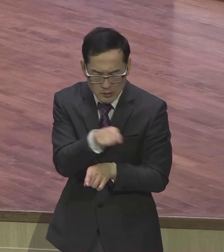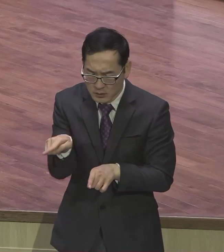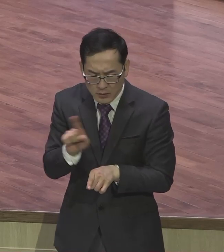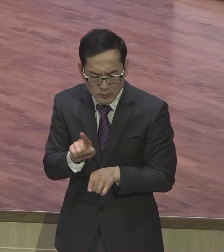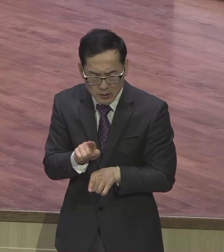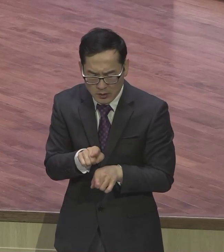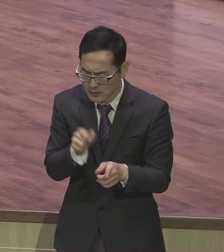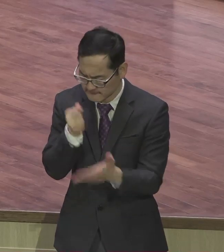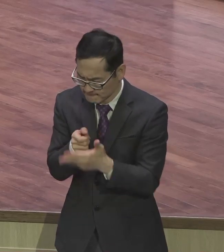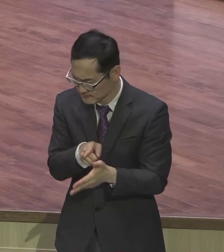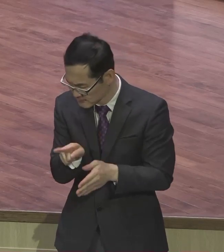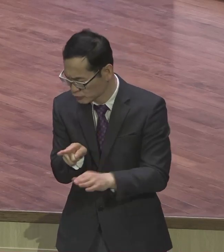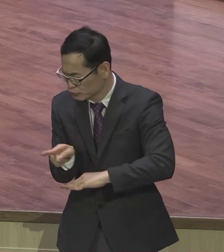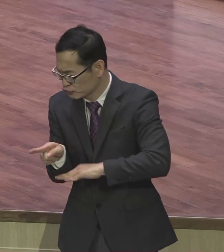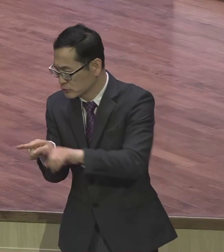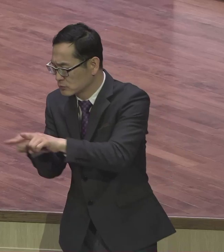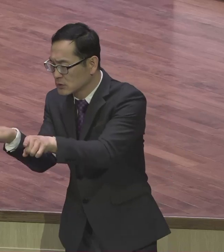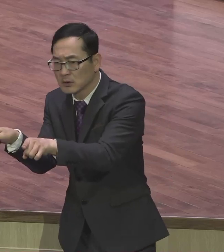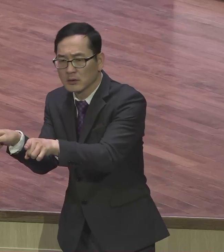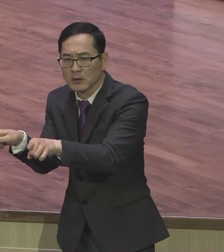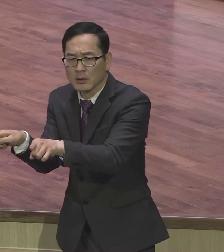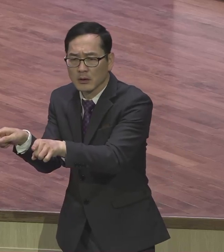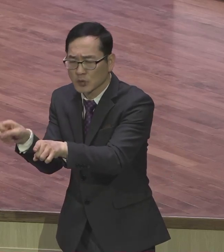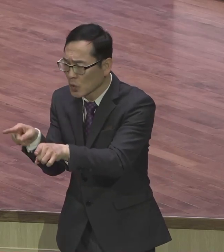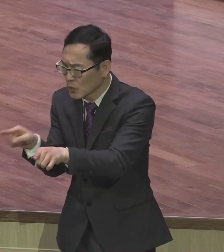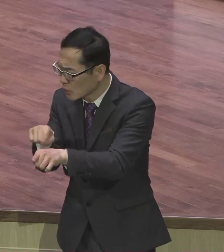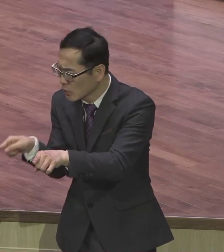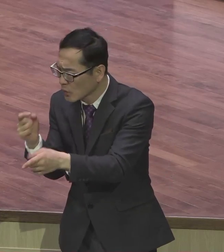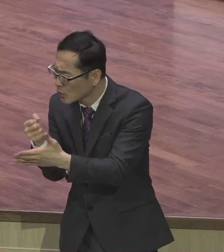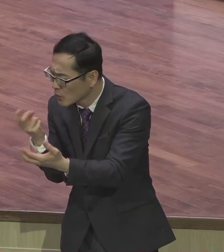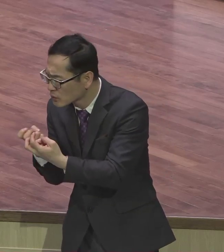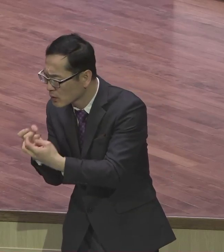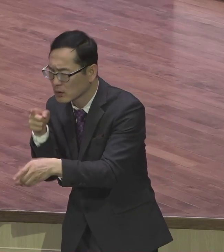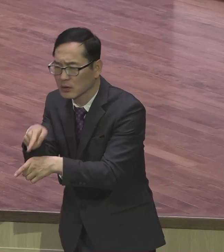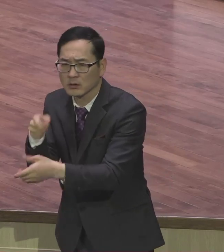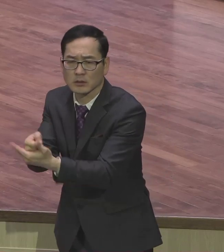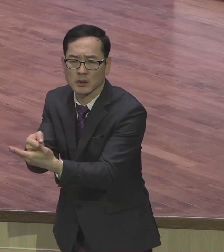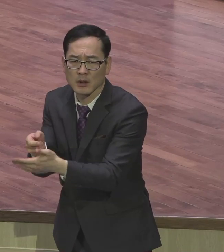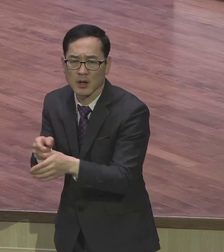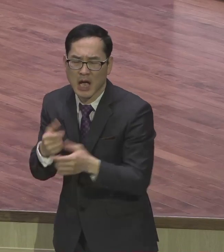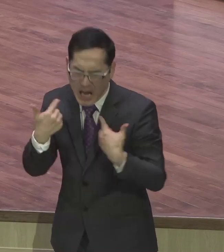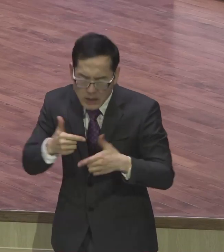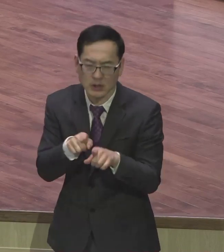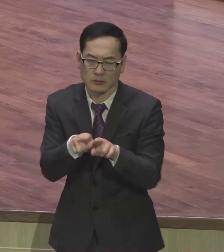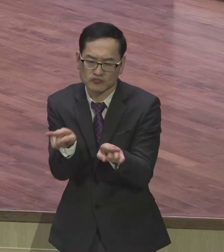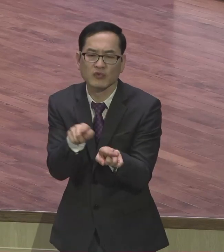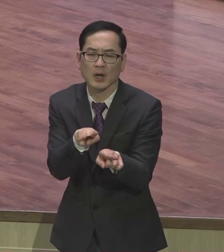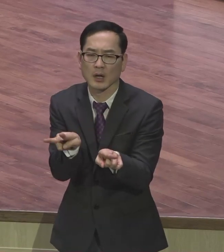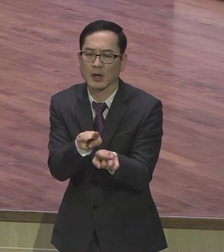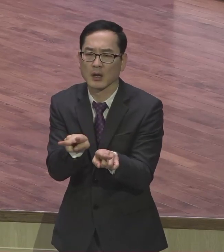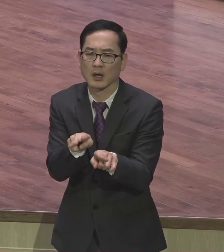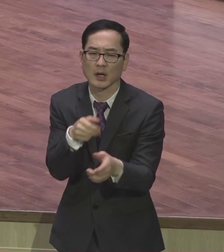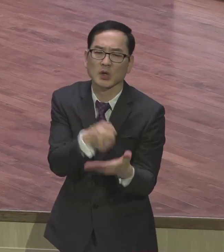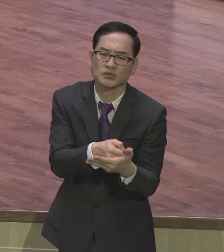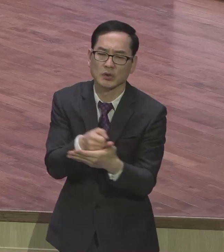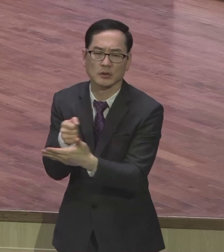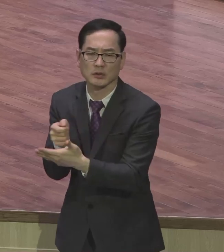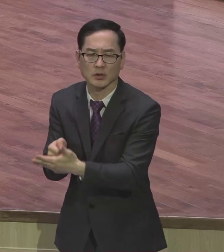결정하며 살아야 돼요 여러분은 바울처럼 사나 죽으나 오직 예수 크리스도가